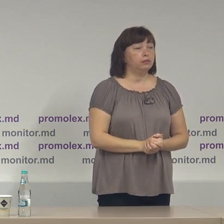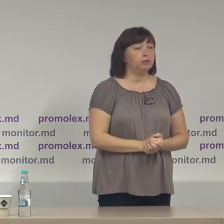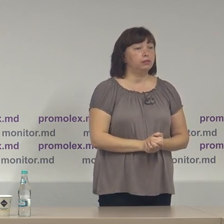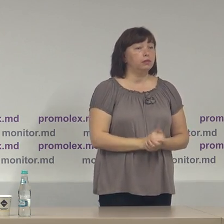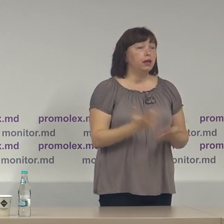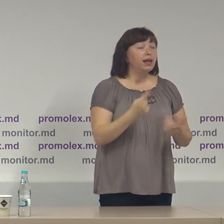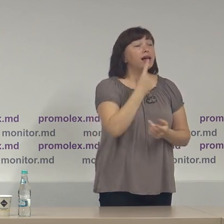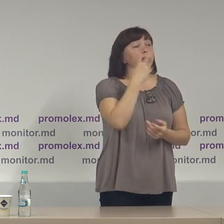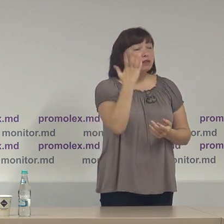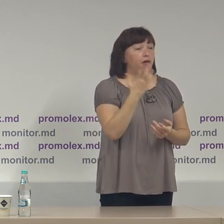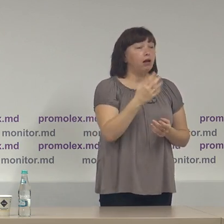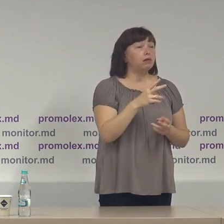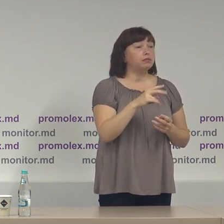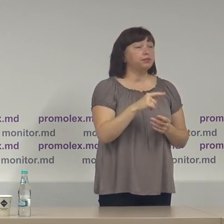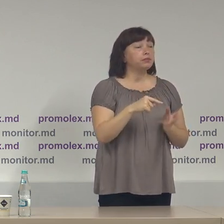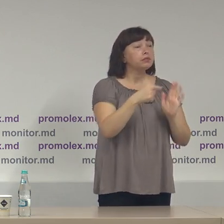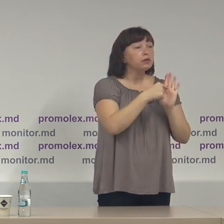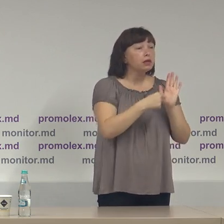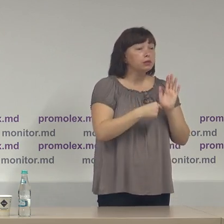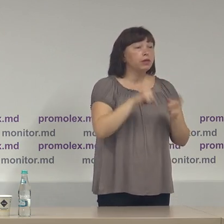Câteva aspecte legate de